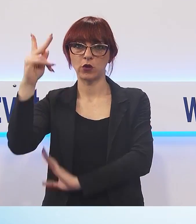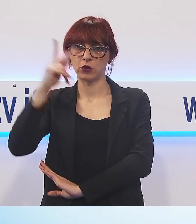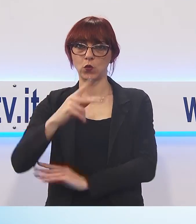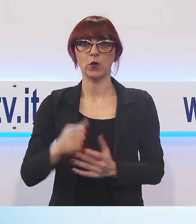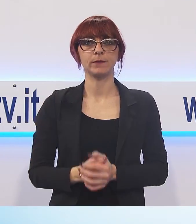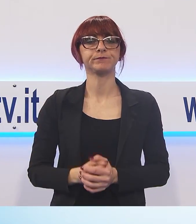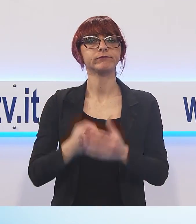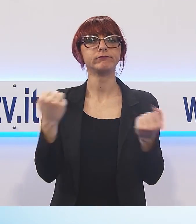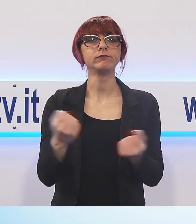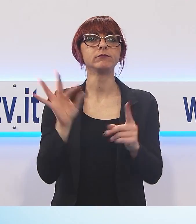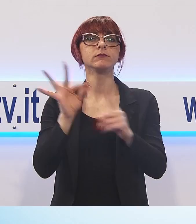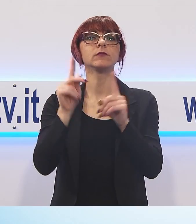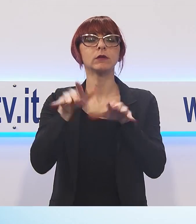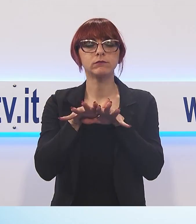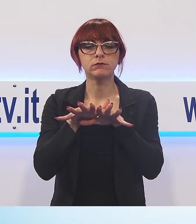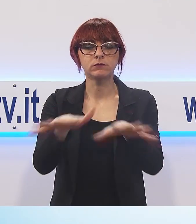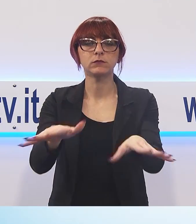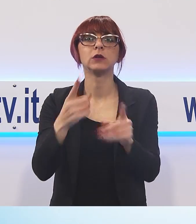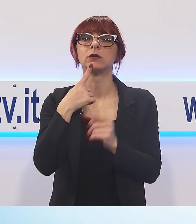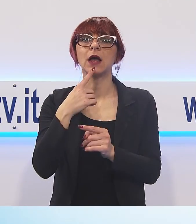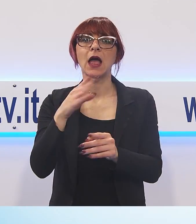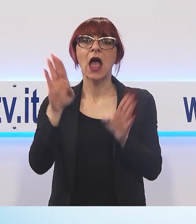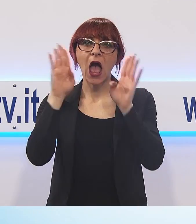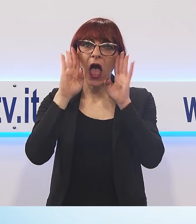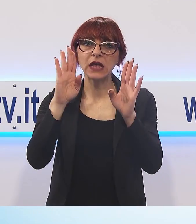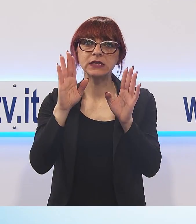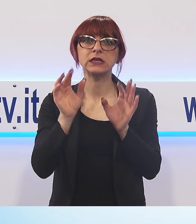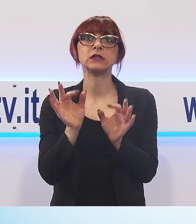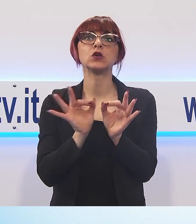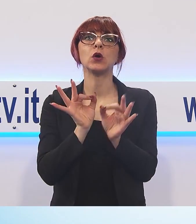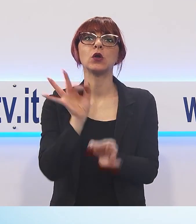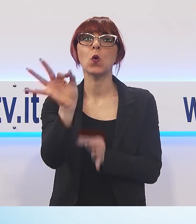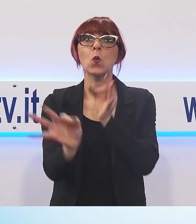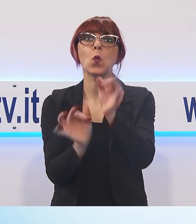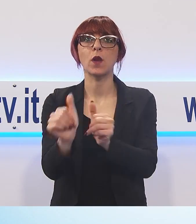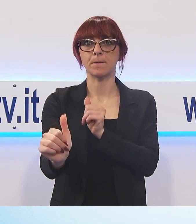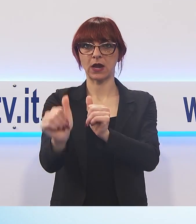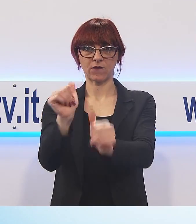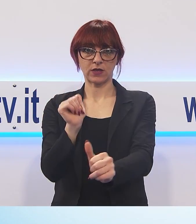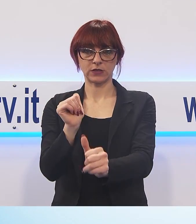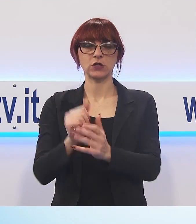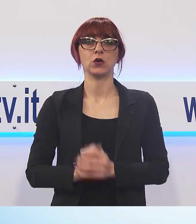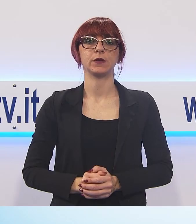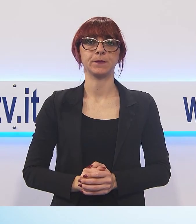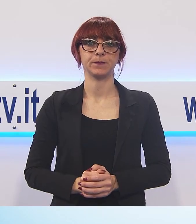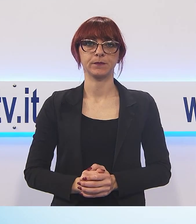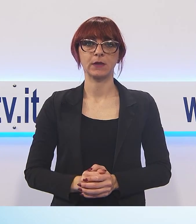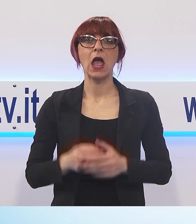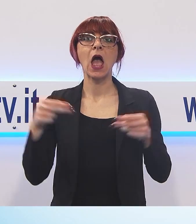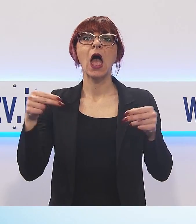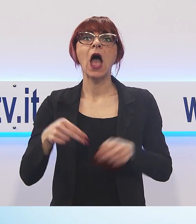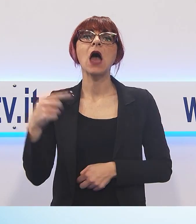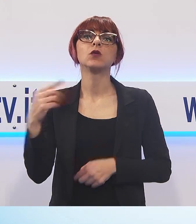per diffondere tra i giovani l'attenzione alla prevenzione e quest'anno punta sulle patologie della pelle. I ragazzi praticamente